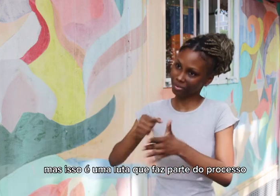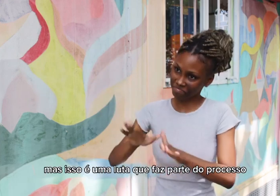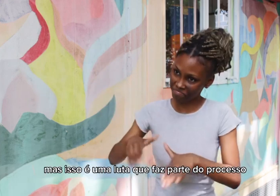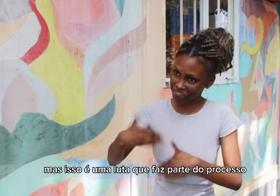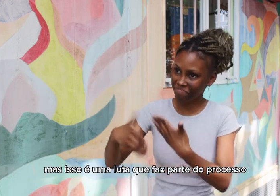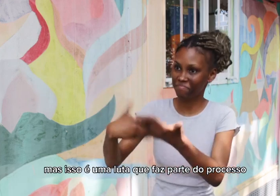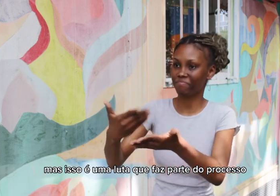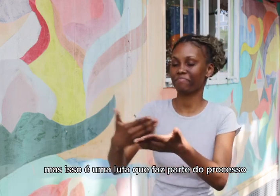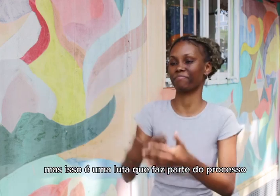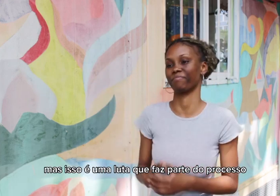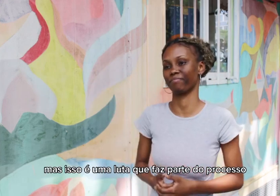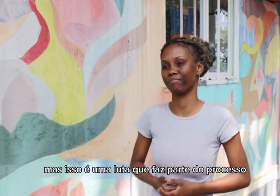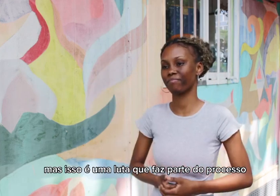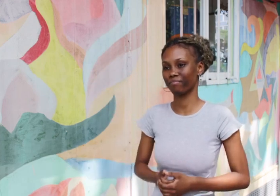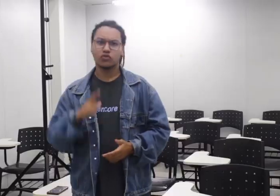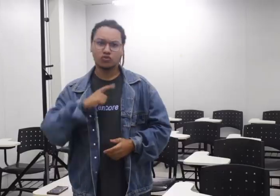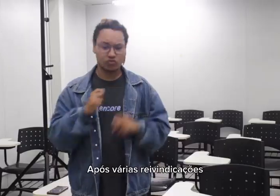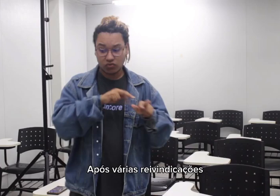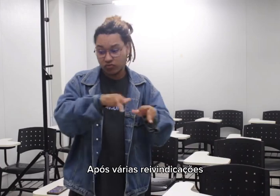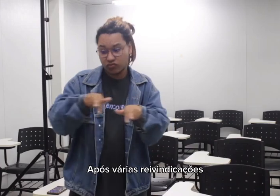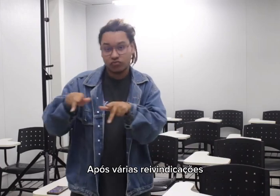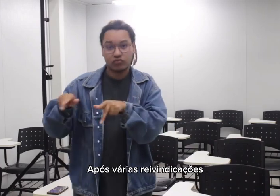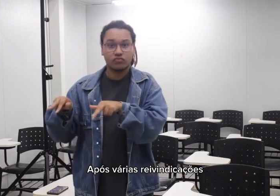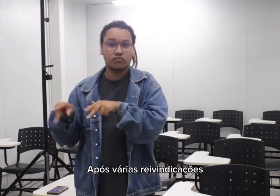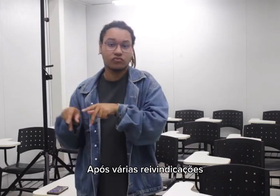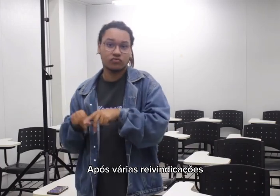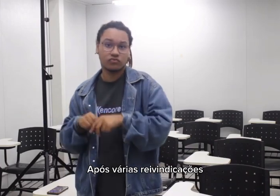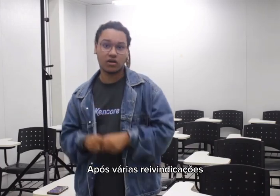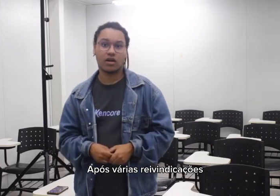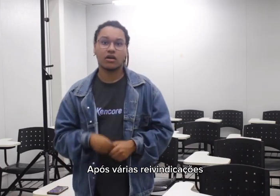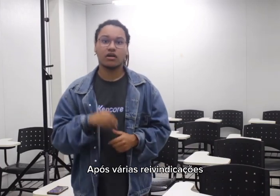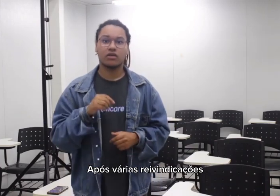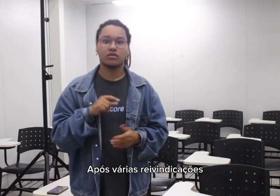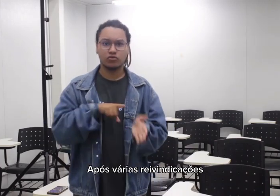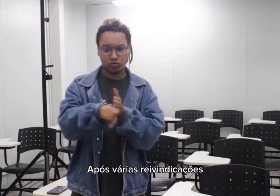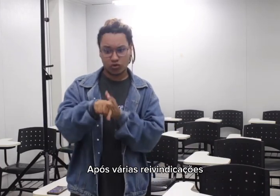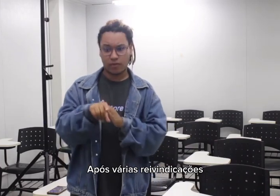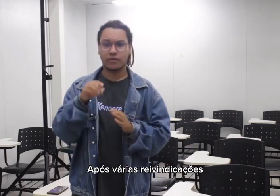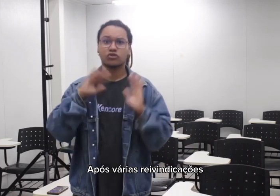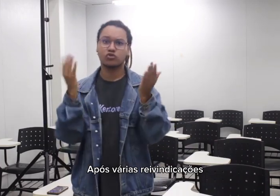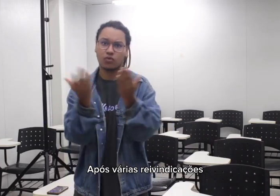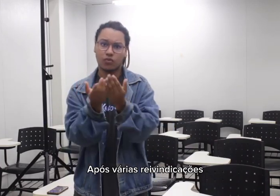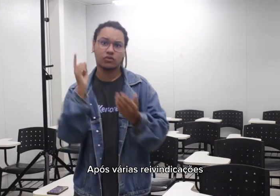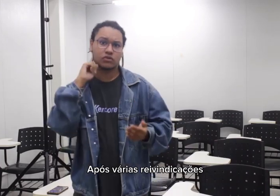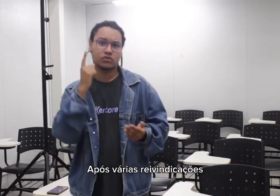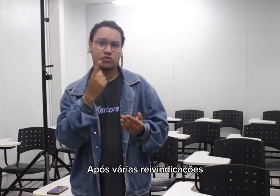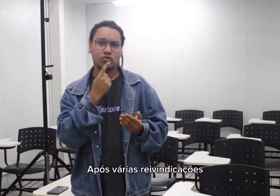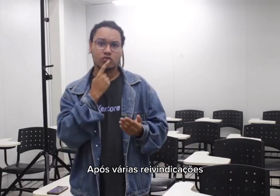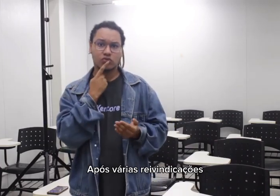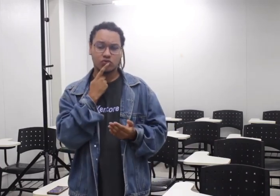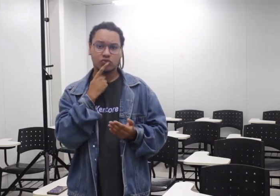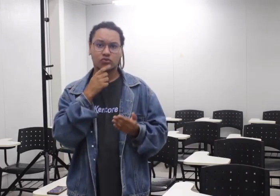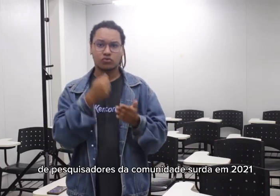Após várias reivindicações de pesquisadores da comunidade surda em 2021,